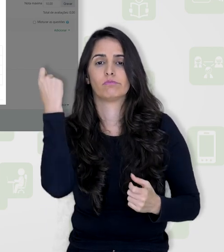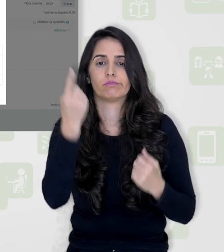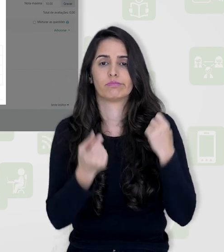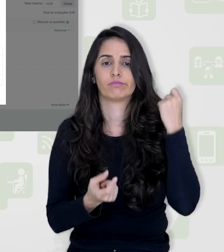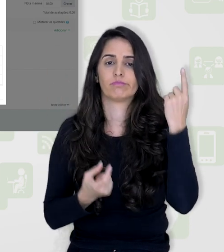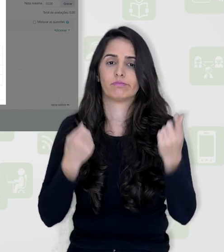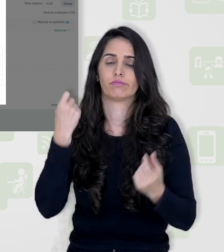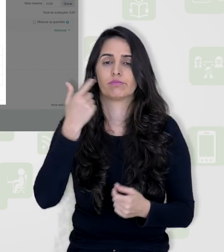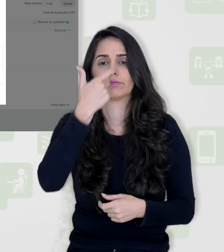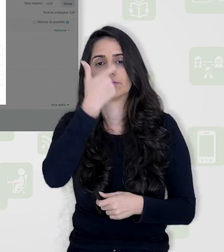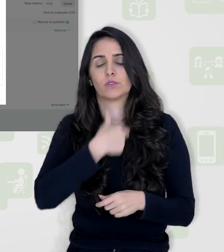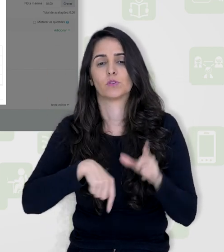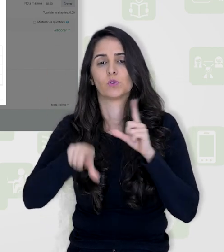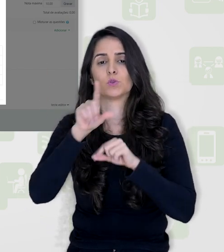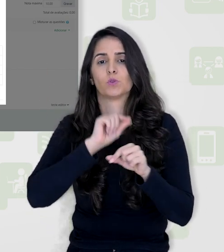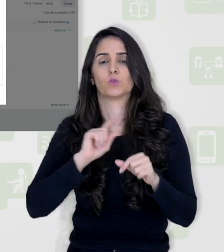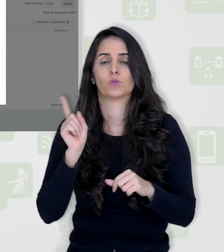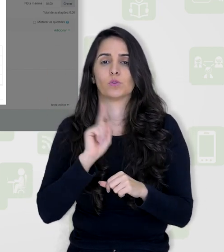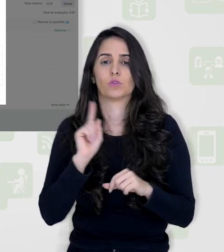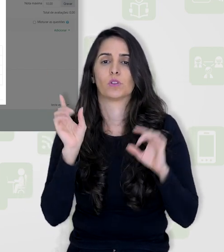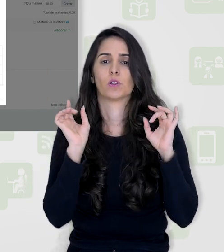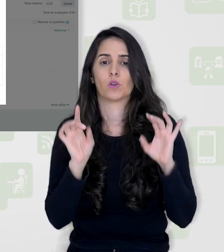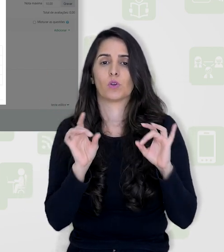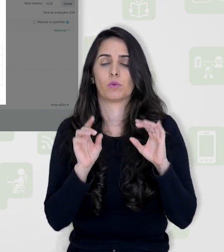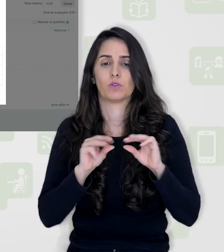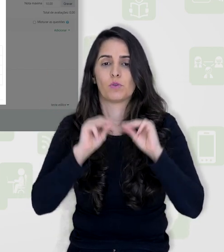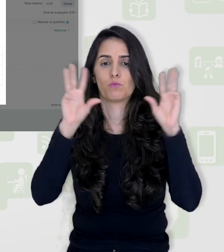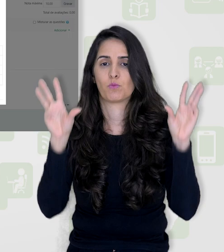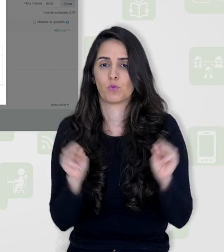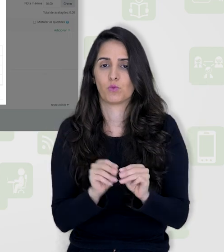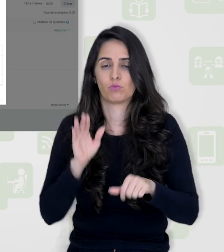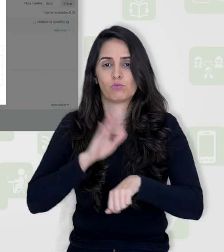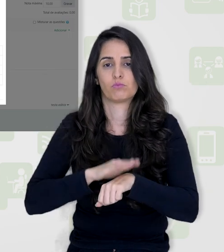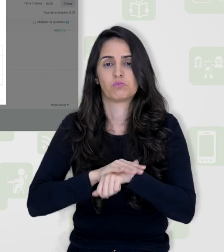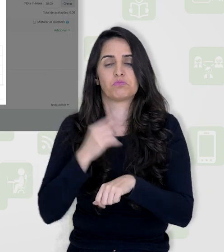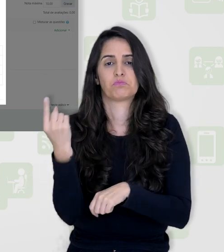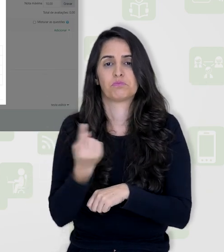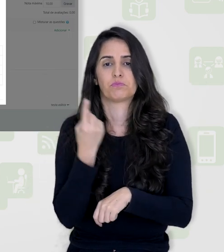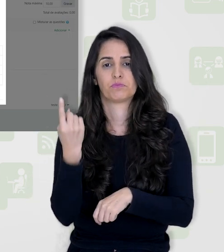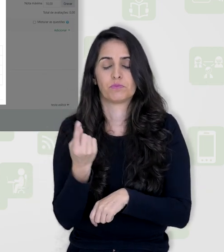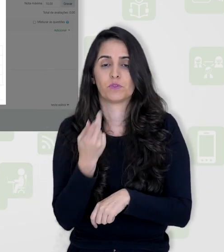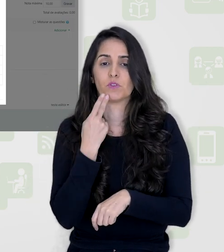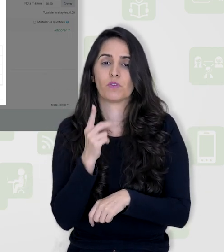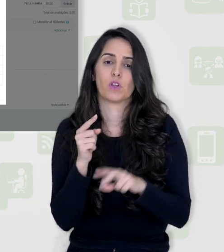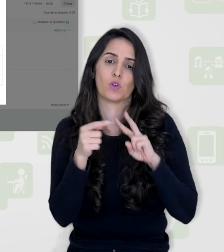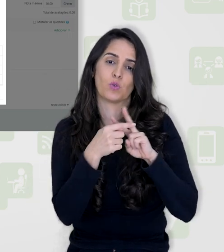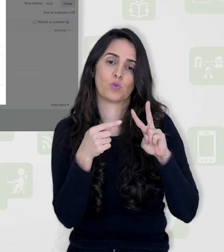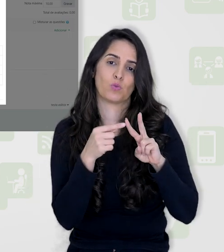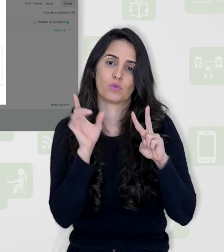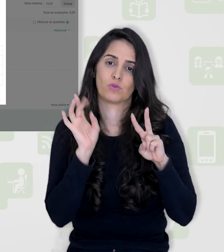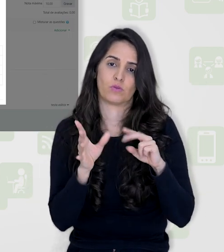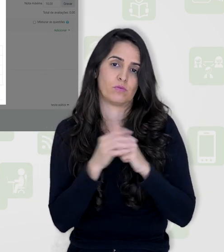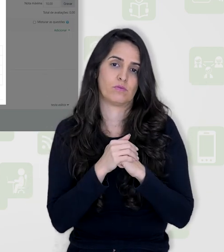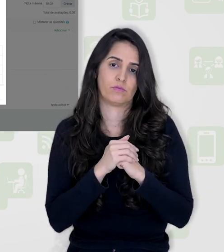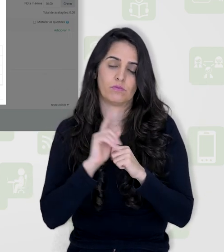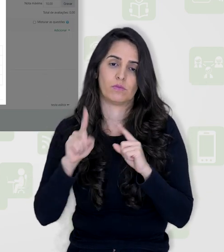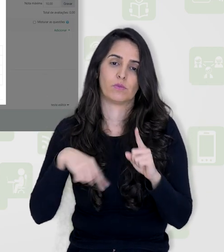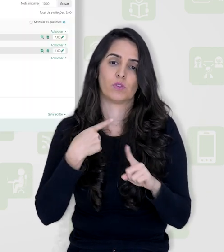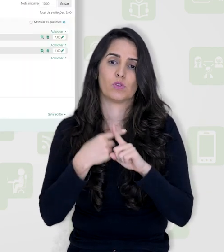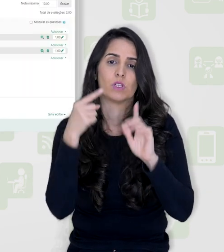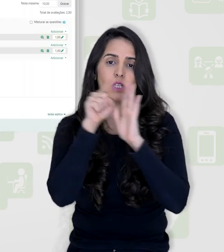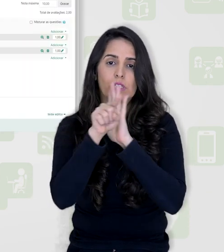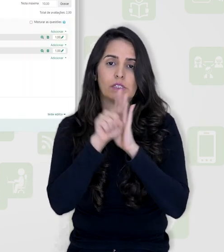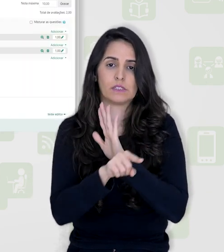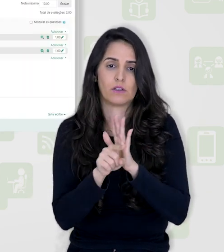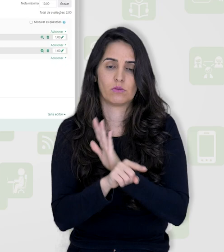como elas são aleatórias, eu não vou escolher automaticamente o Moodle vai fazer isso para mim. Eu só vou dizer que eu quero duas. Então,